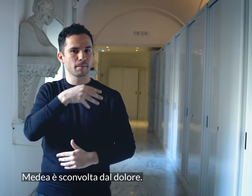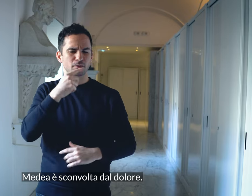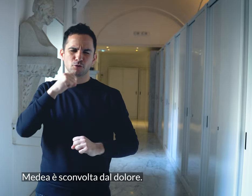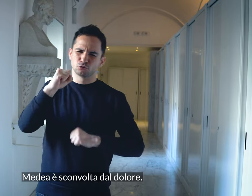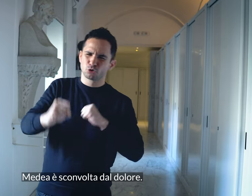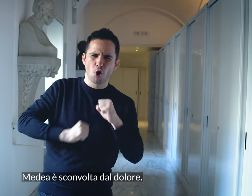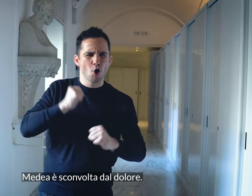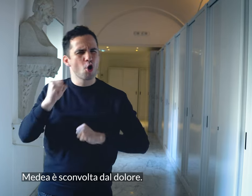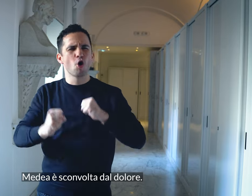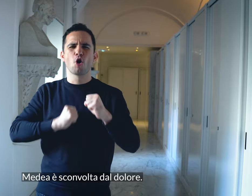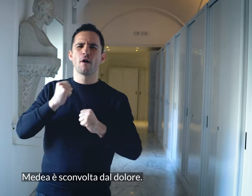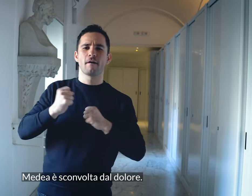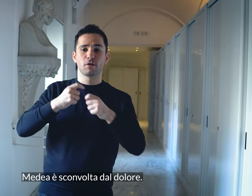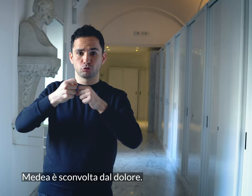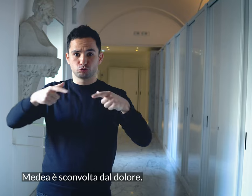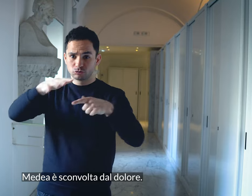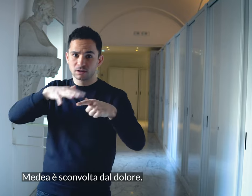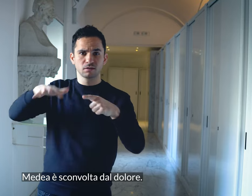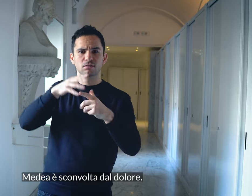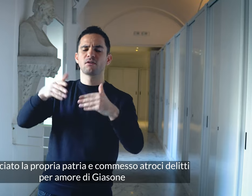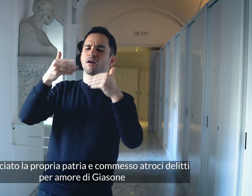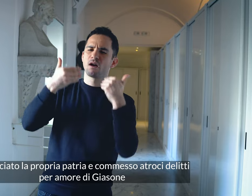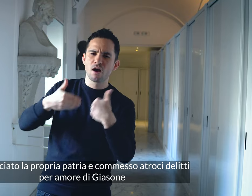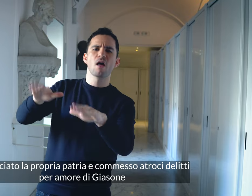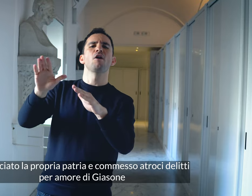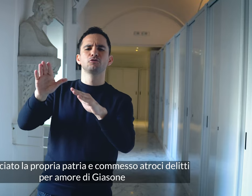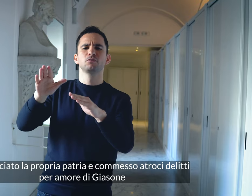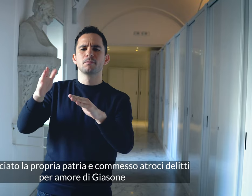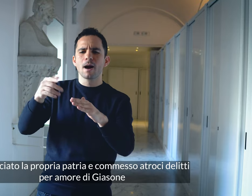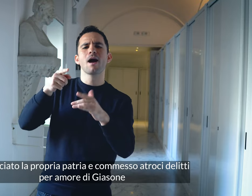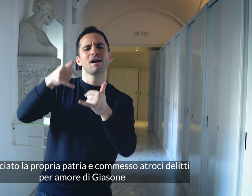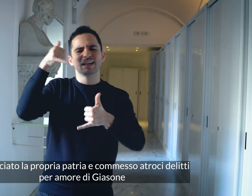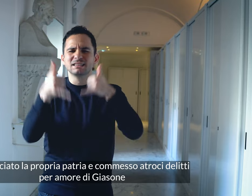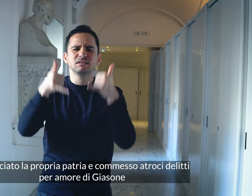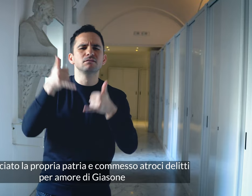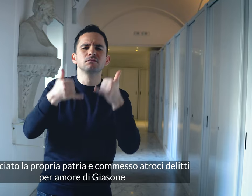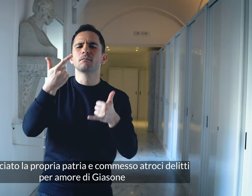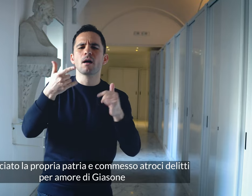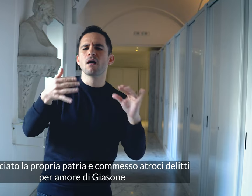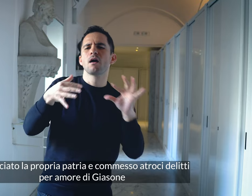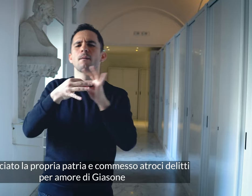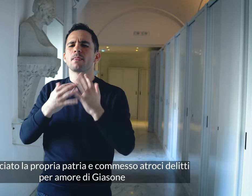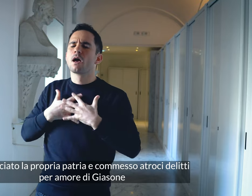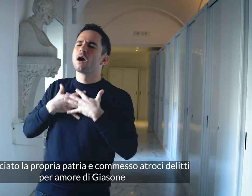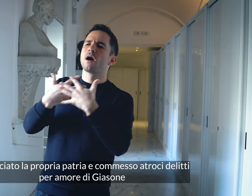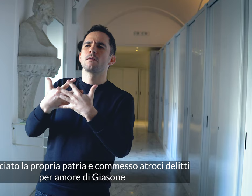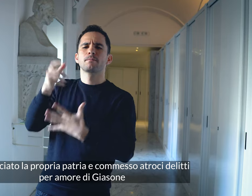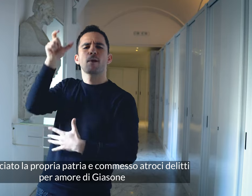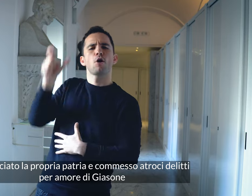Medea è sconvolta dal dolore, ha lasciato la propria patria e commesso atroci delitti per amore di Giasone